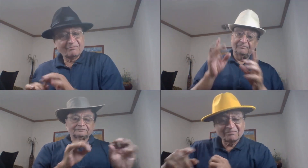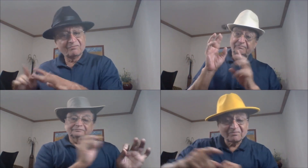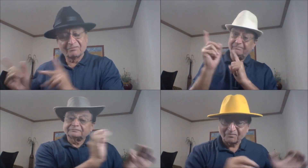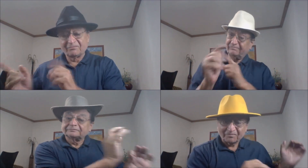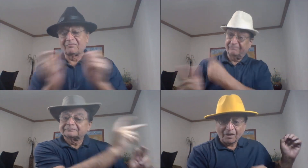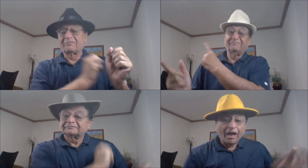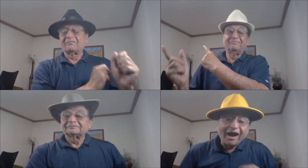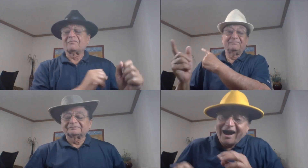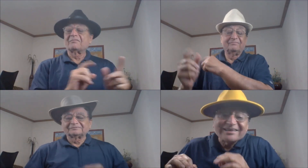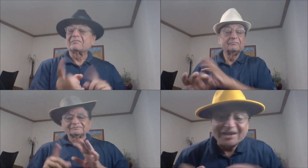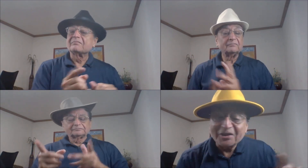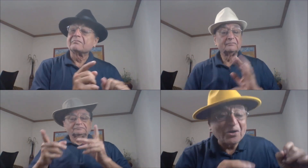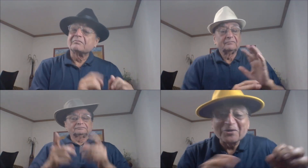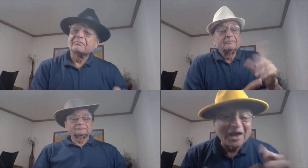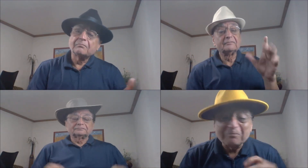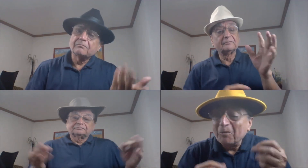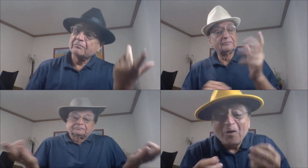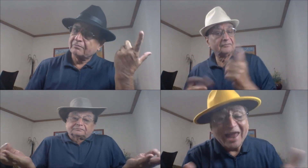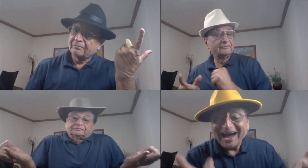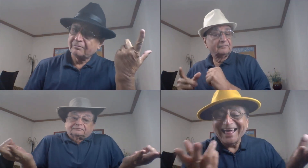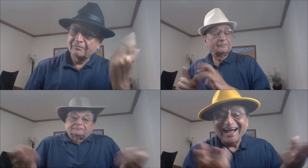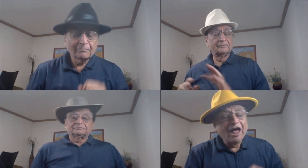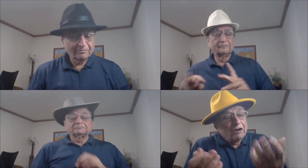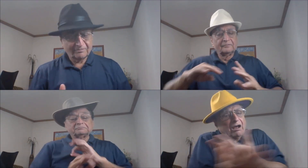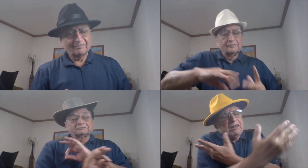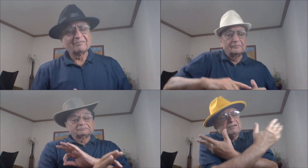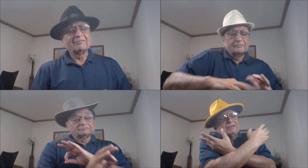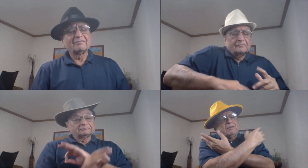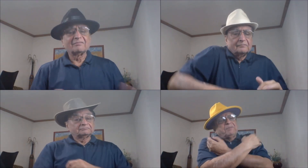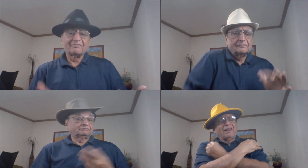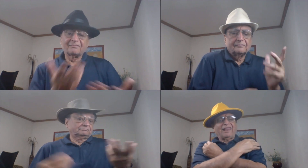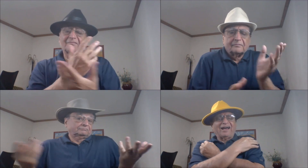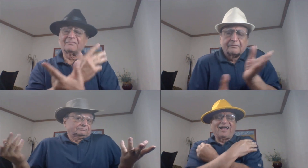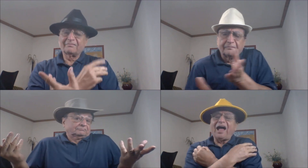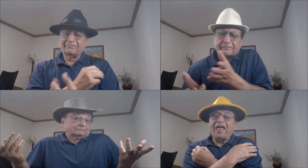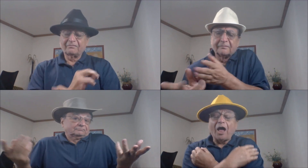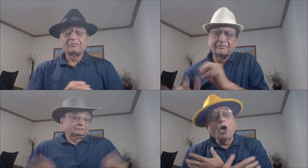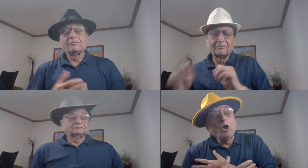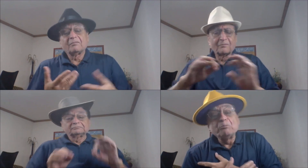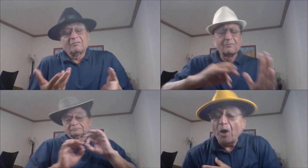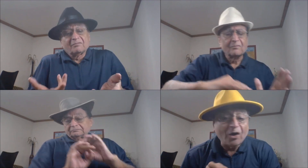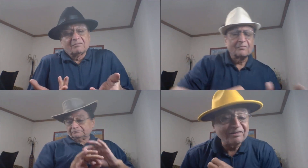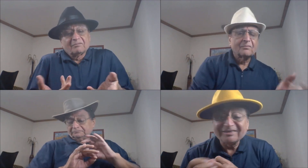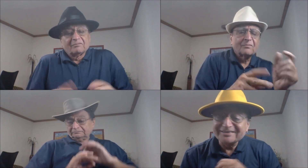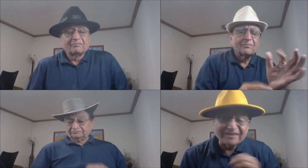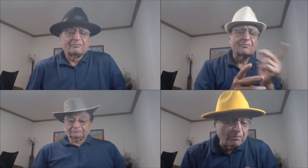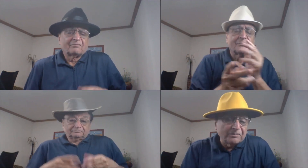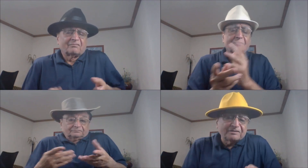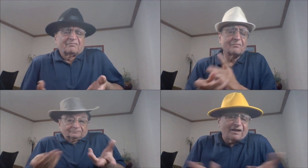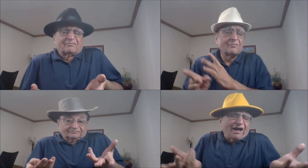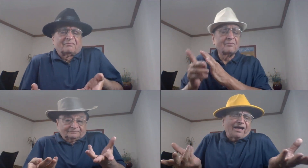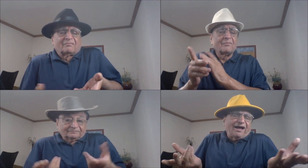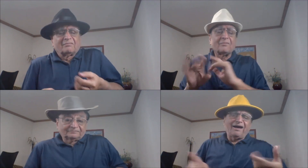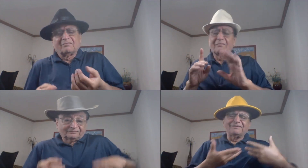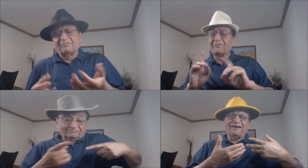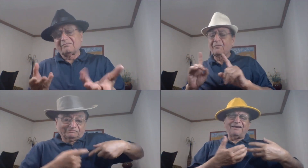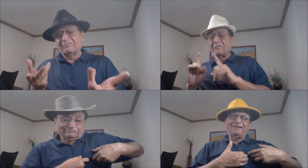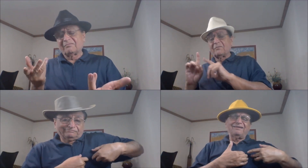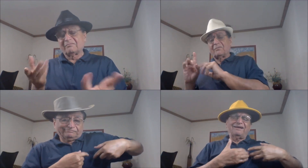हसी नों ने बुलाया गले से दिल लगाया बहुत समझाया यही न